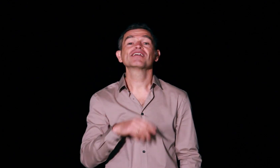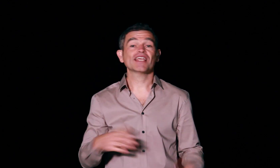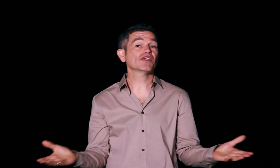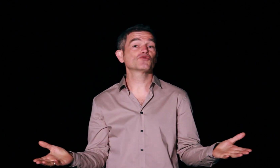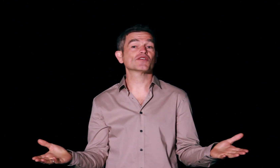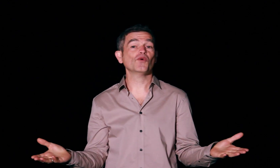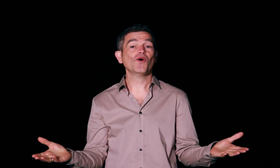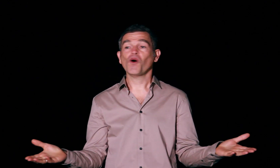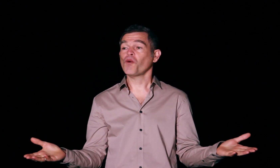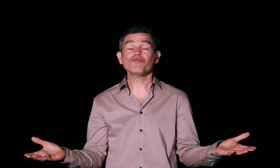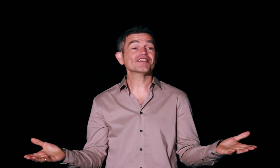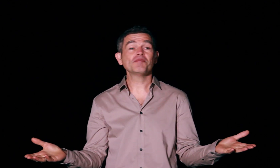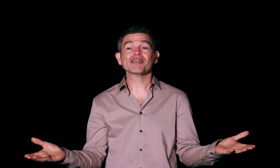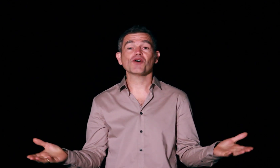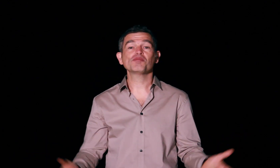Et avec tous ces sons, on peut faire ça par exemple.